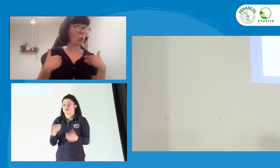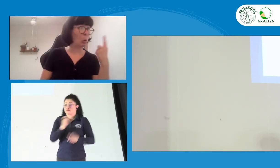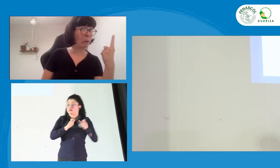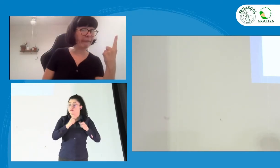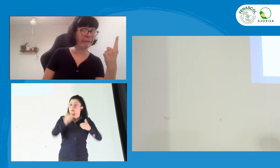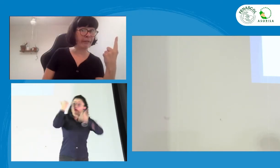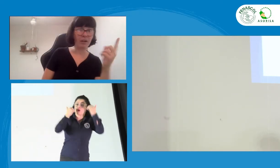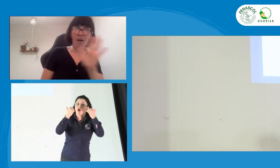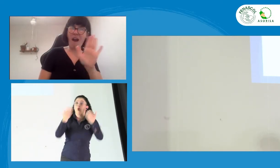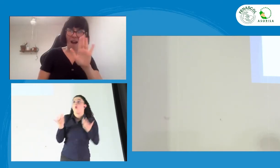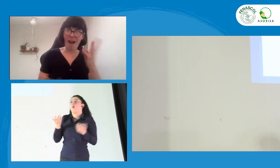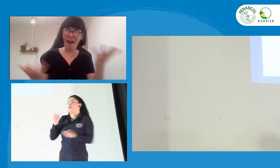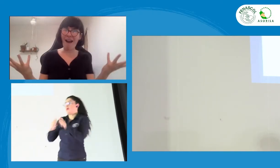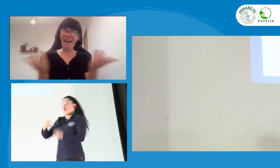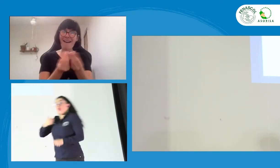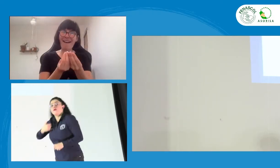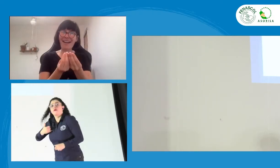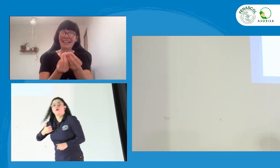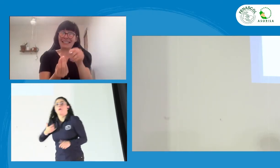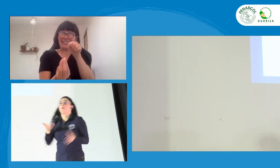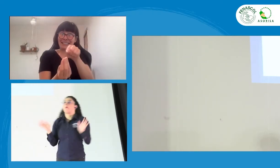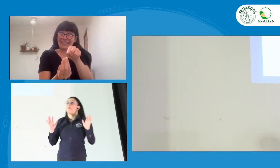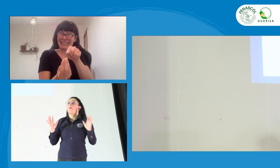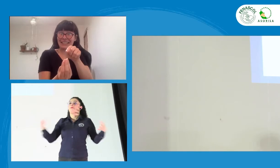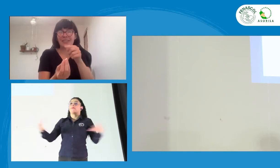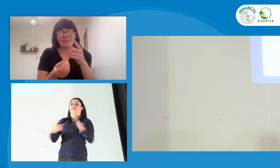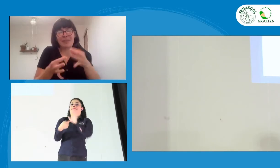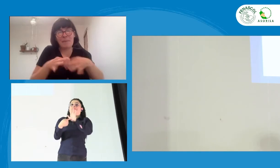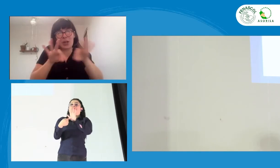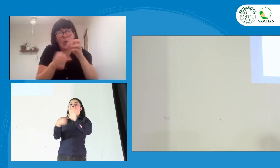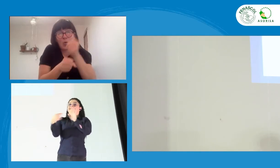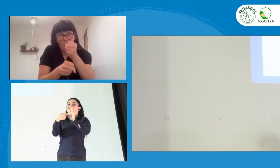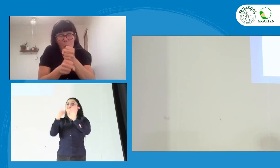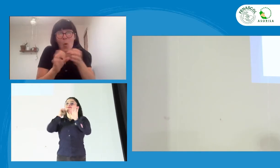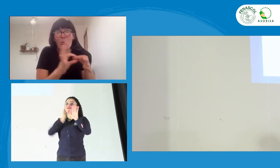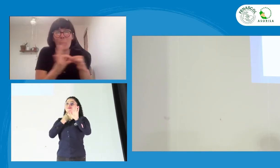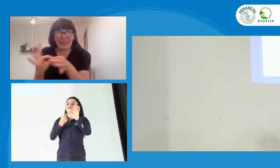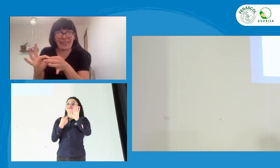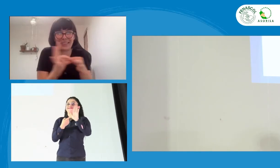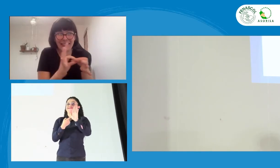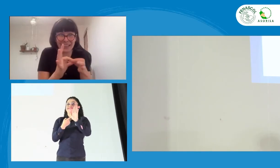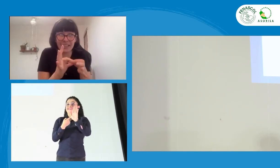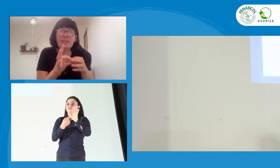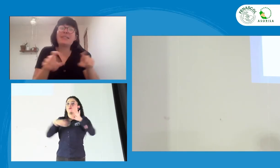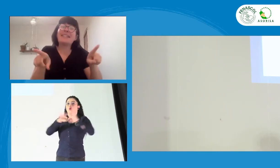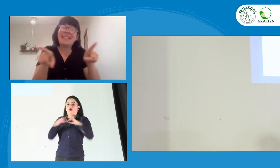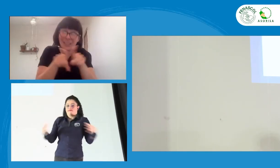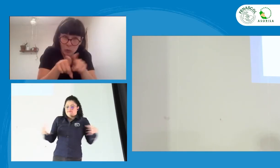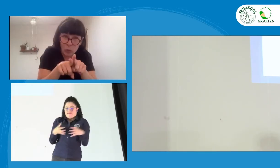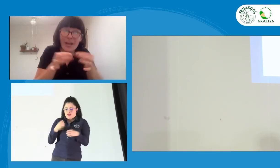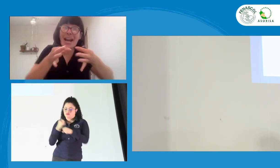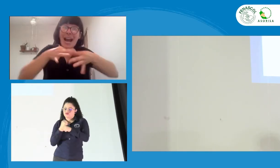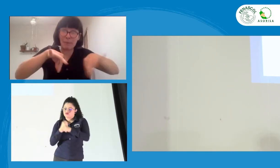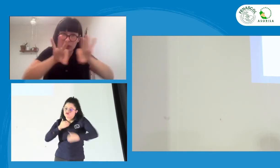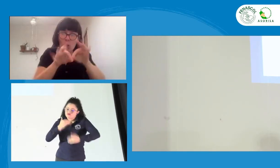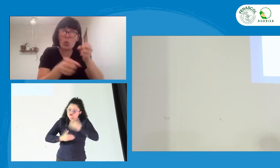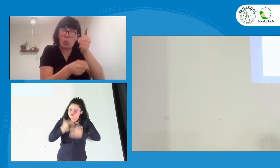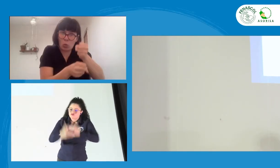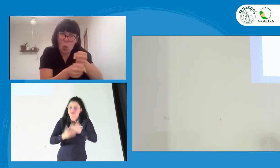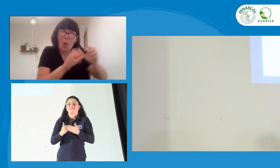En la comunidad sorda colombiana no hay un sordo mayor, adulto mayor y un sordo joven, sino que son muchos y tienen sus